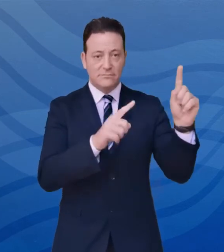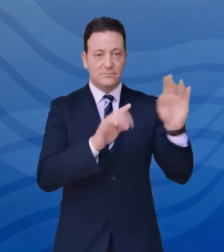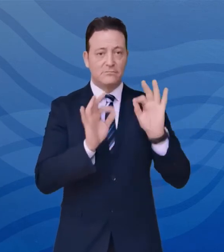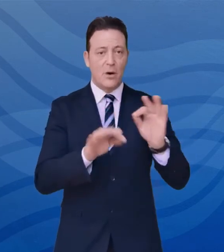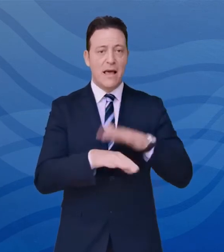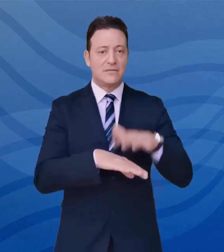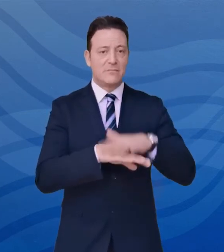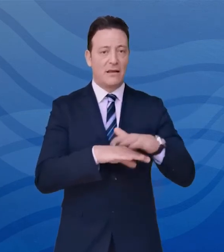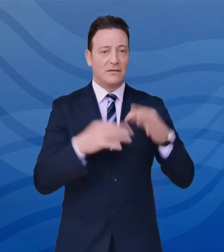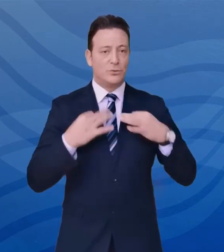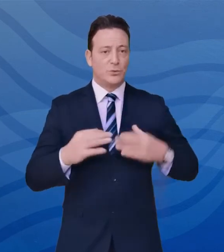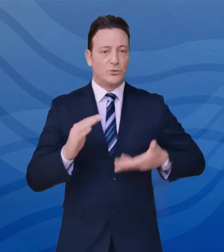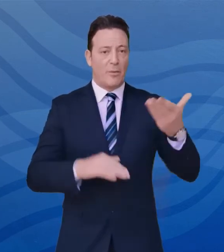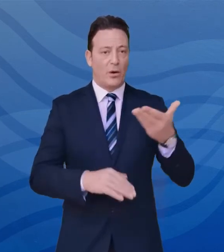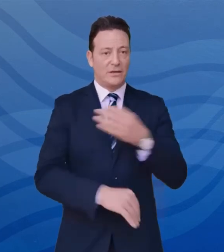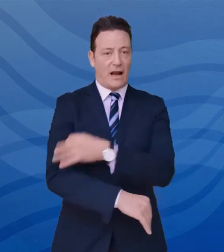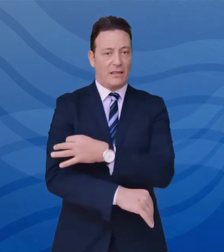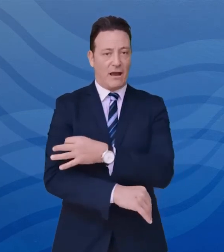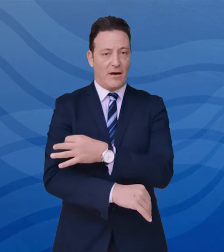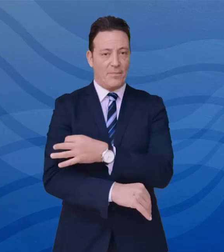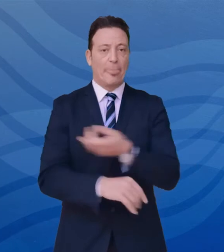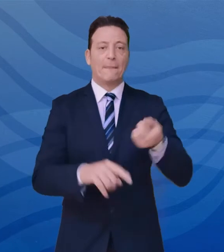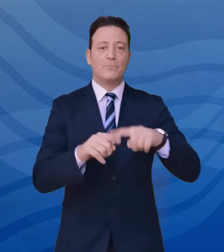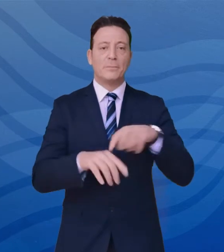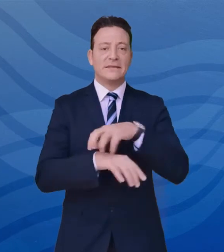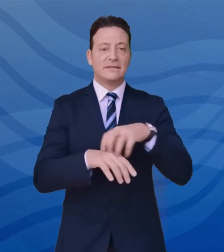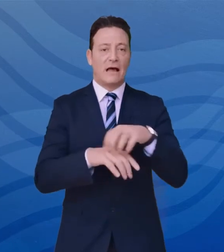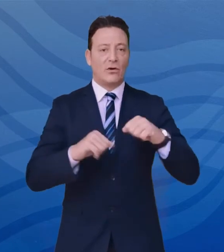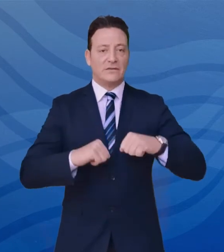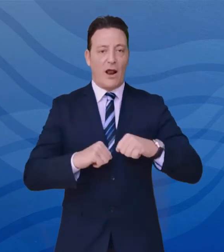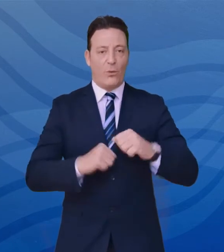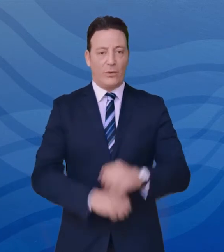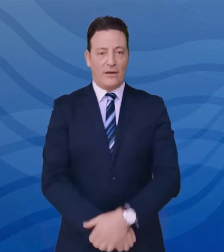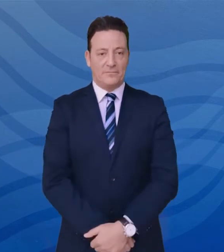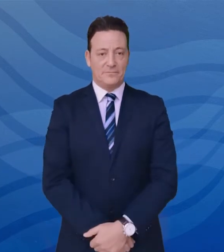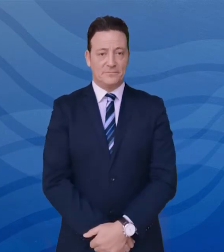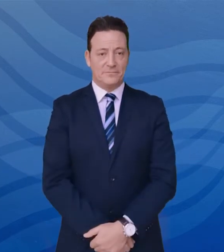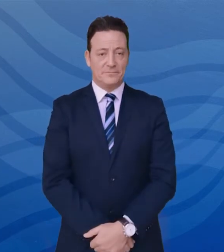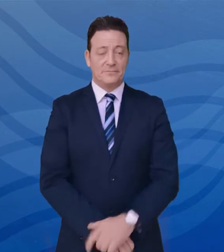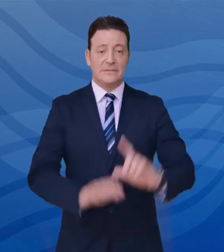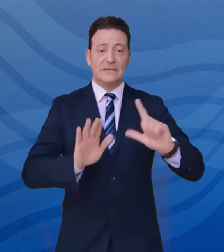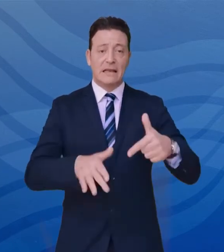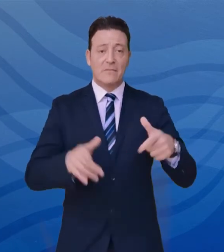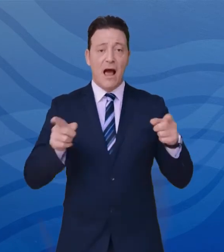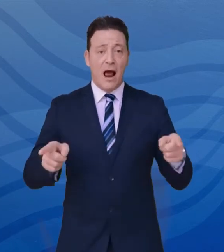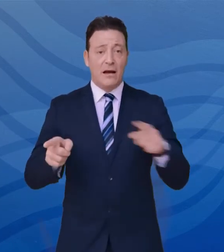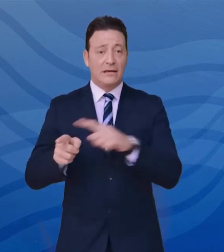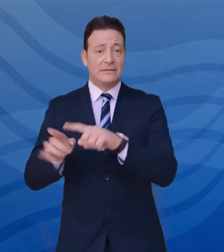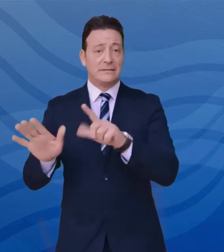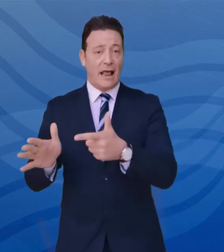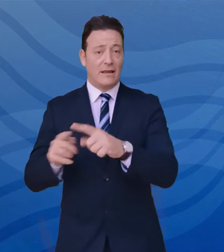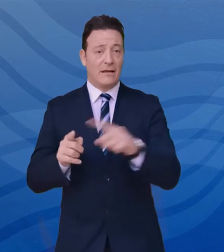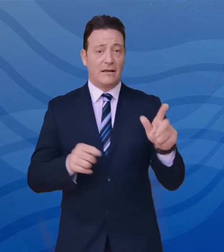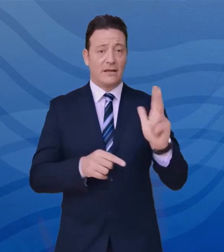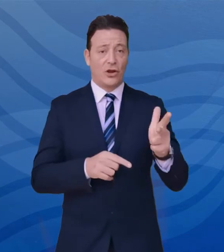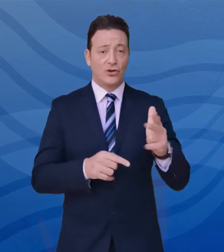esperti dell'Istituto Superiore di Sanità e del Ministero della Salute per la settimana 7-13 dicembre e